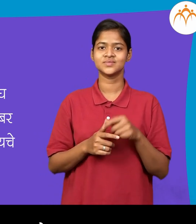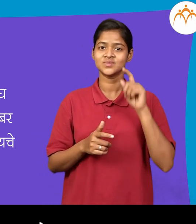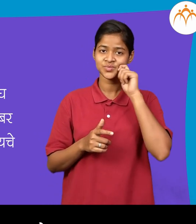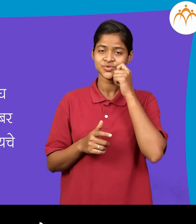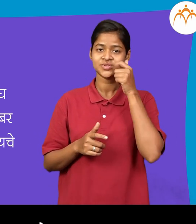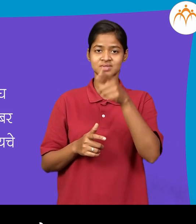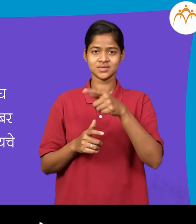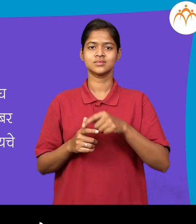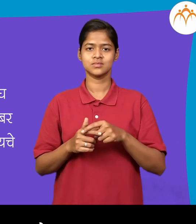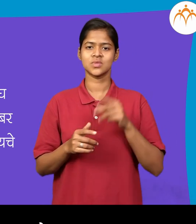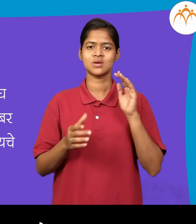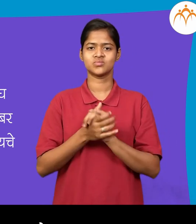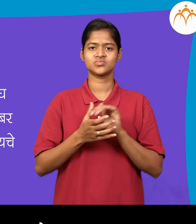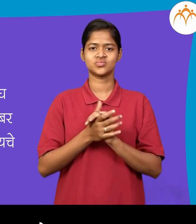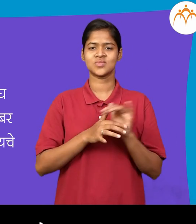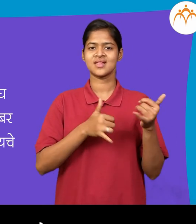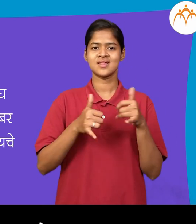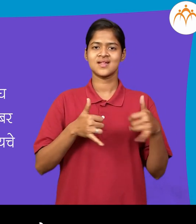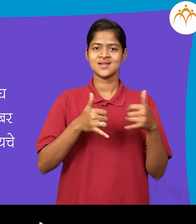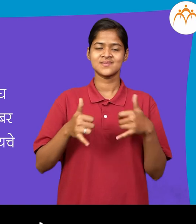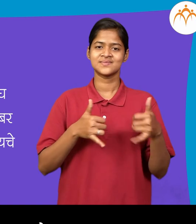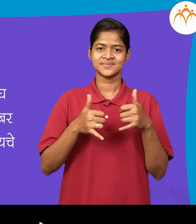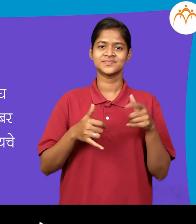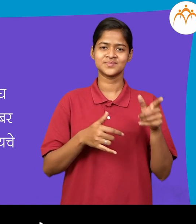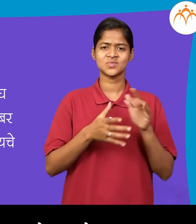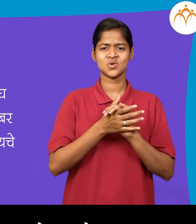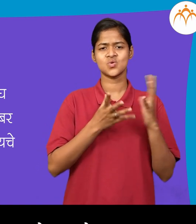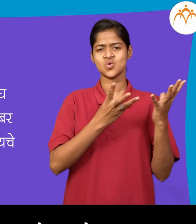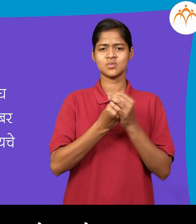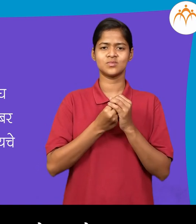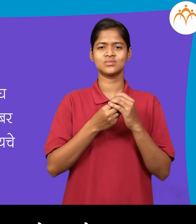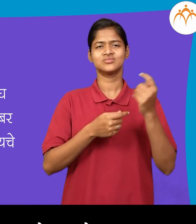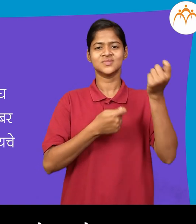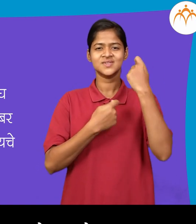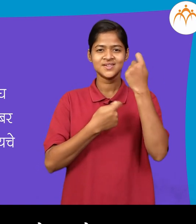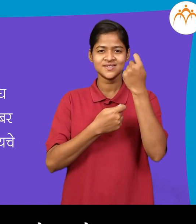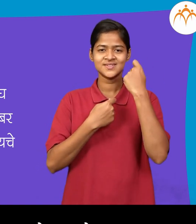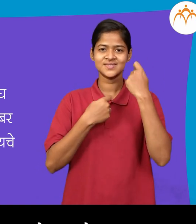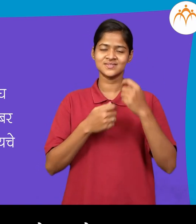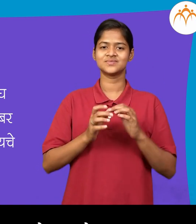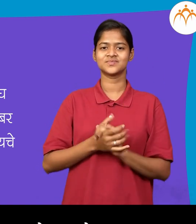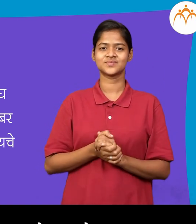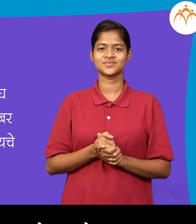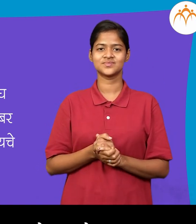मित्रान बरोबर खेडाया लागेला सगल्या मित्रान नी पतंग उडवाय से ठरवले,